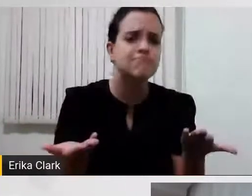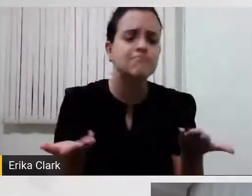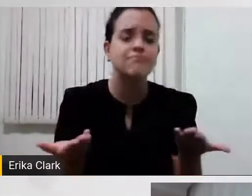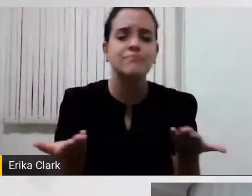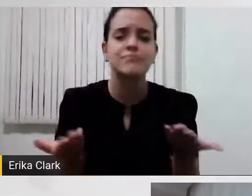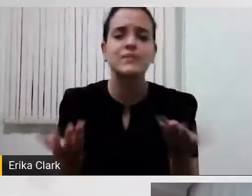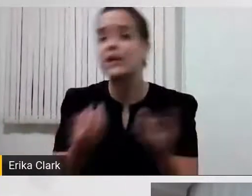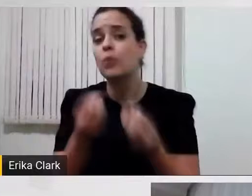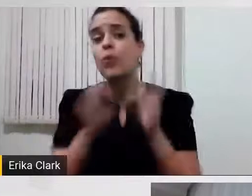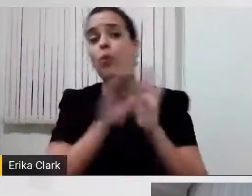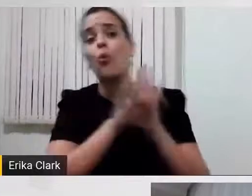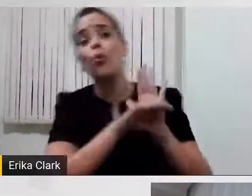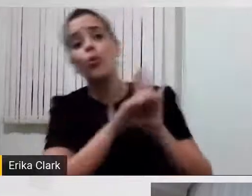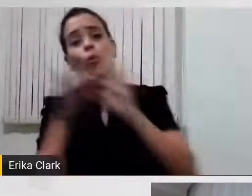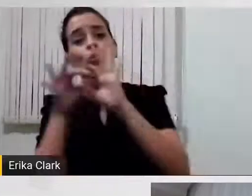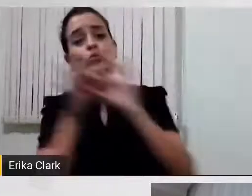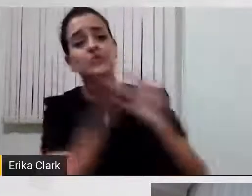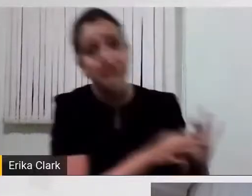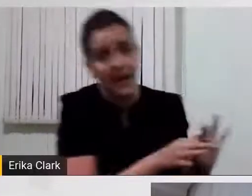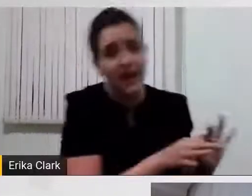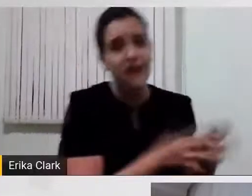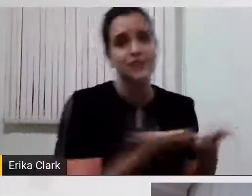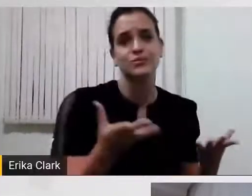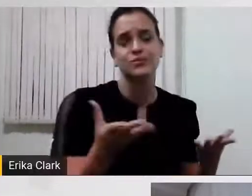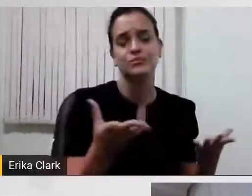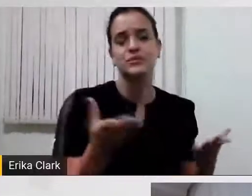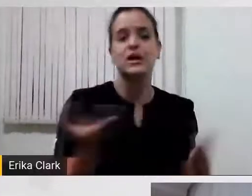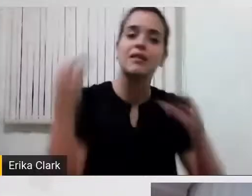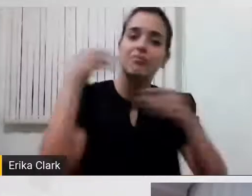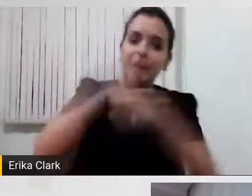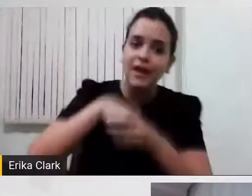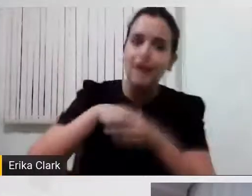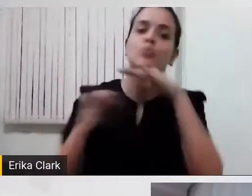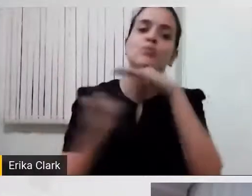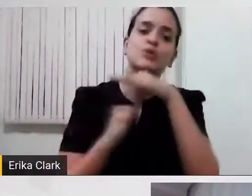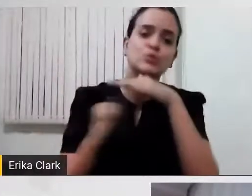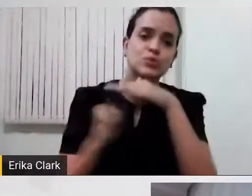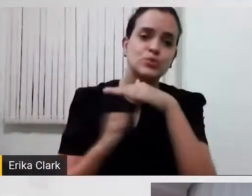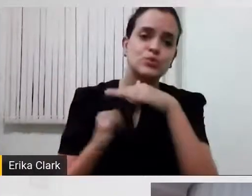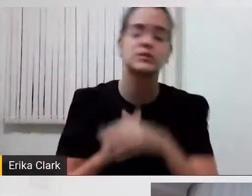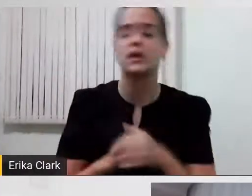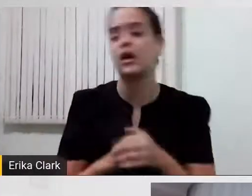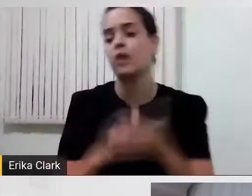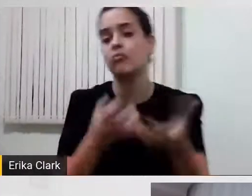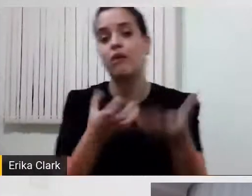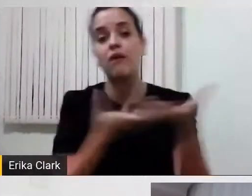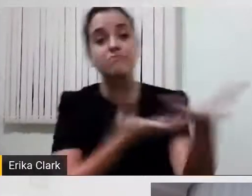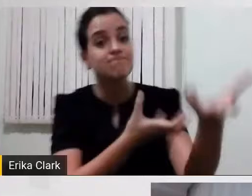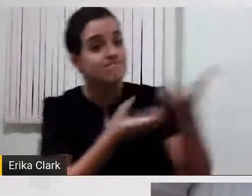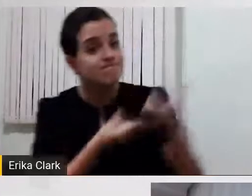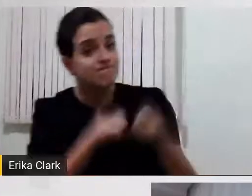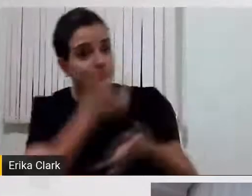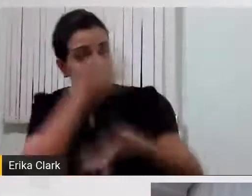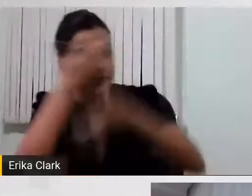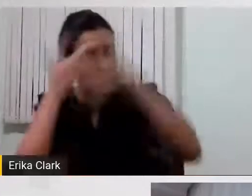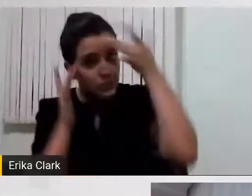contexto, se vocês estão ali numa instituição que acolhe pessoas, se vocês estão num período de